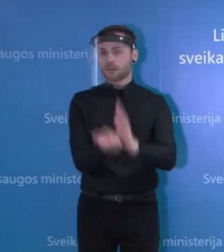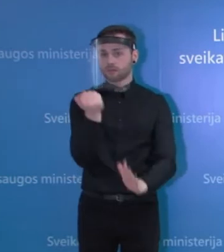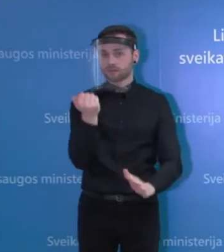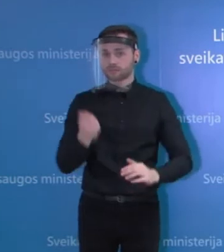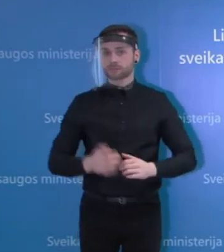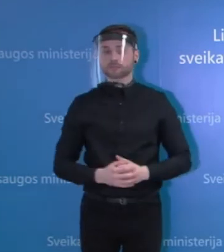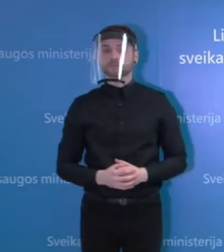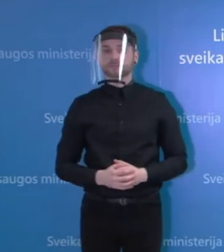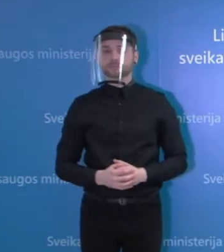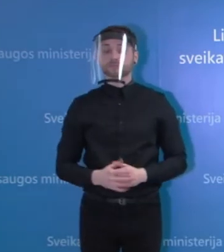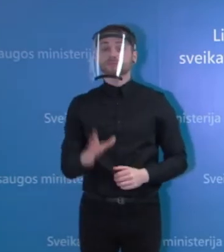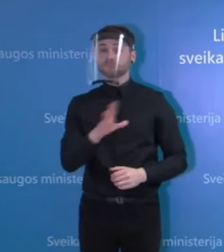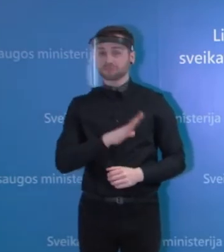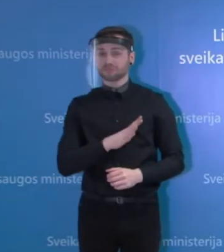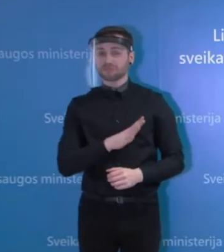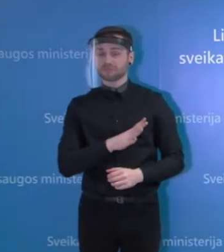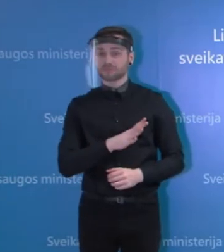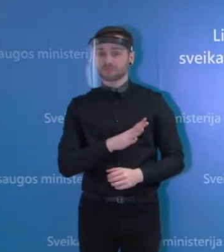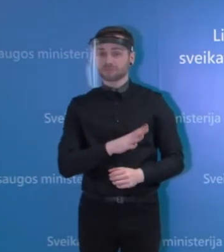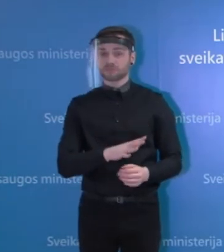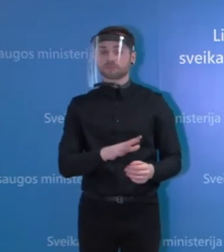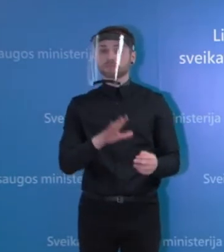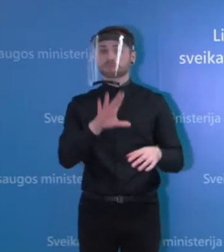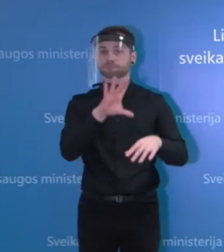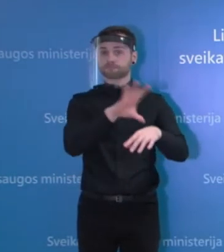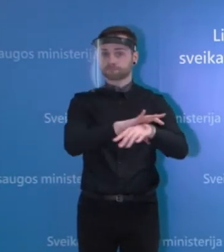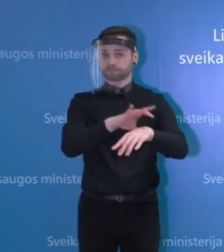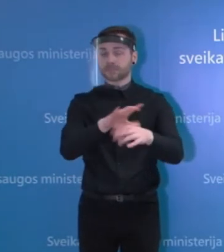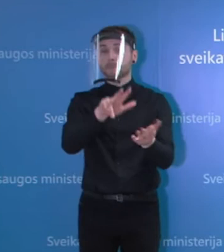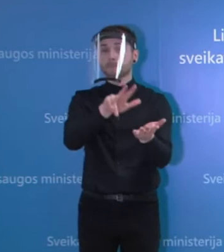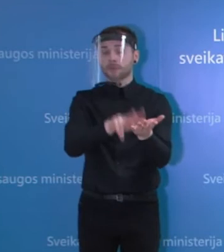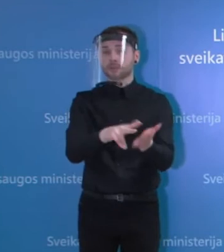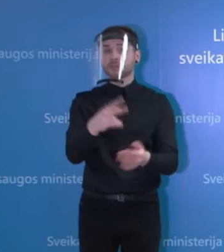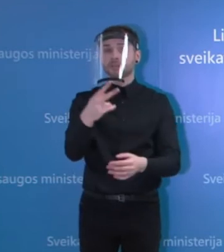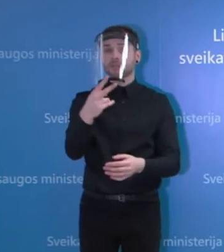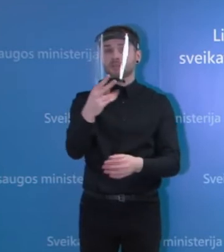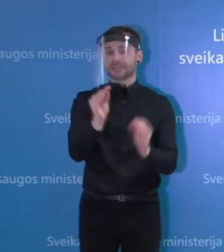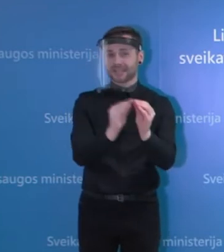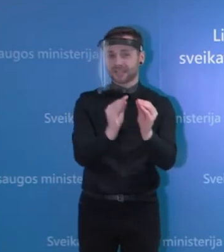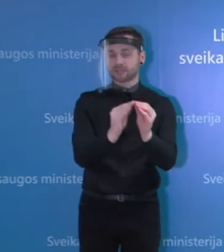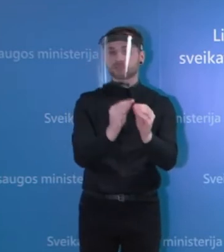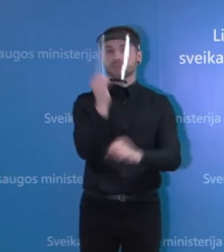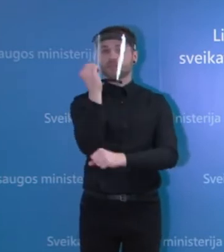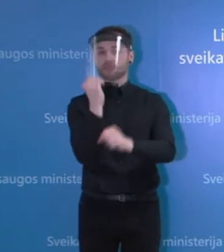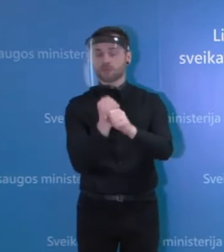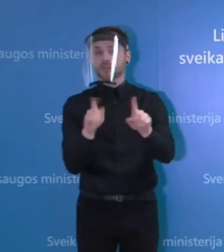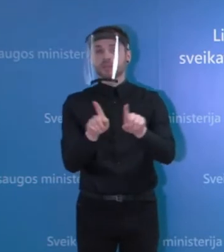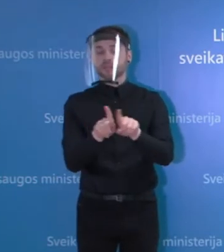10 vospiso darbuotojų ir